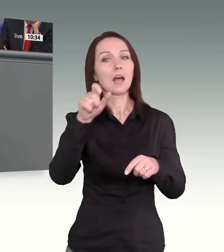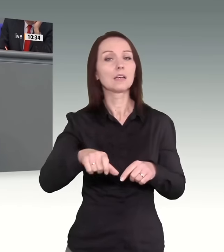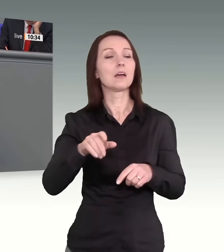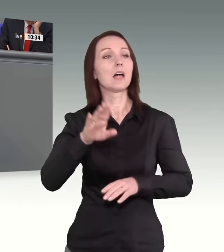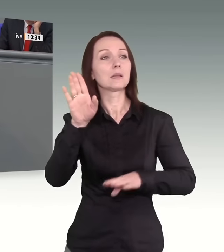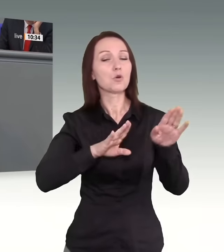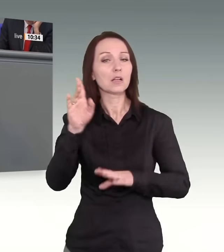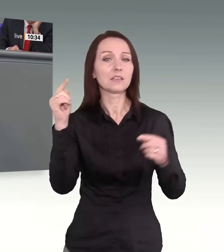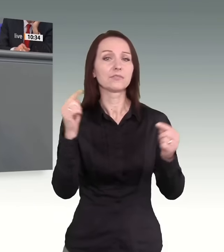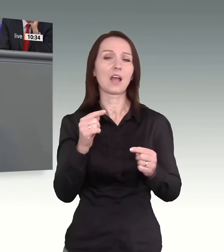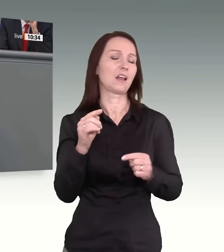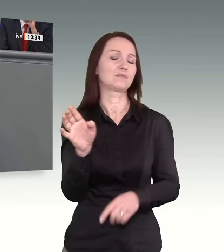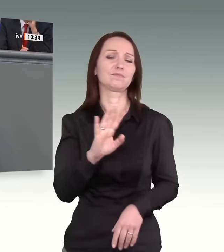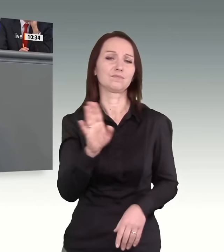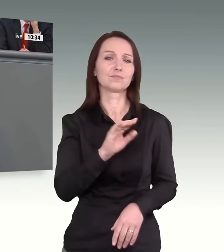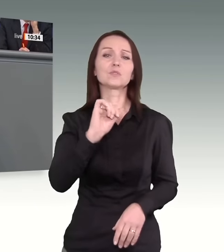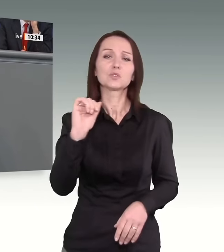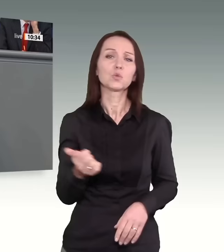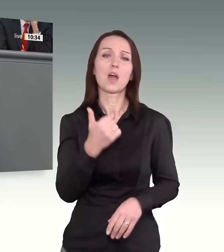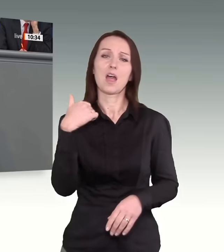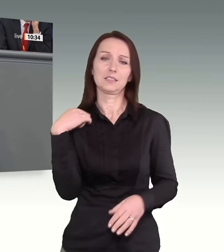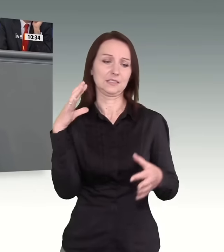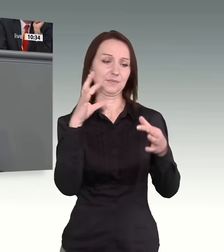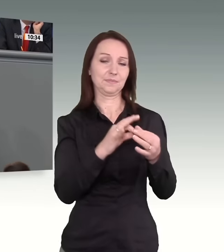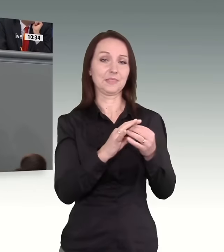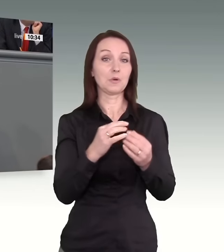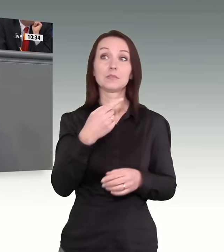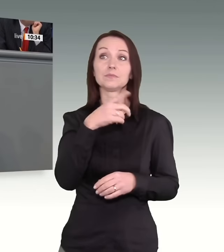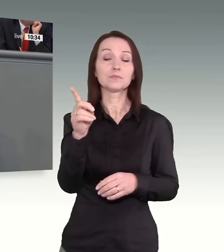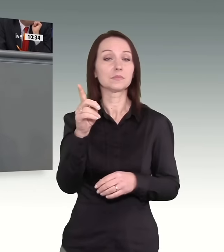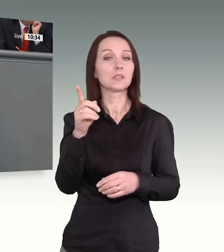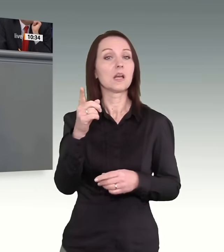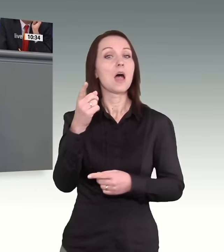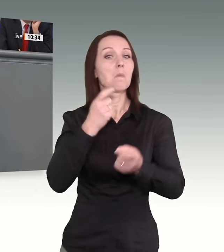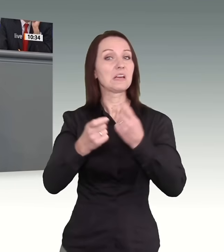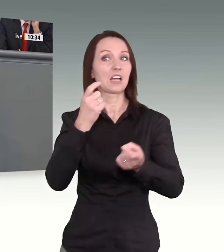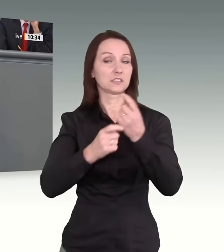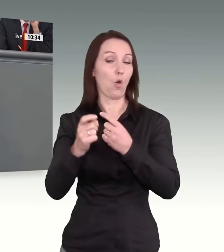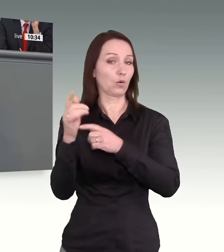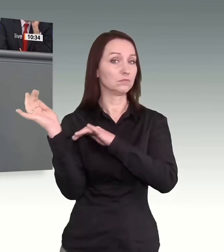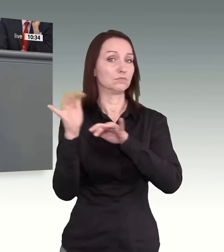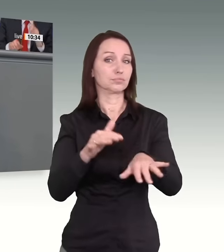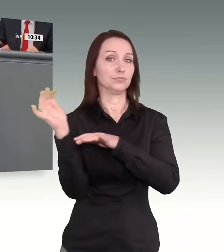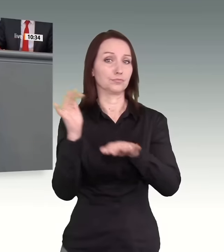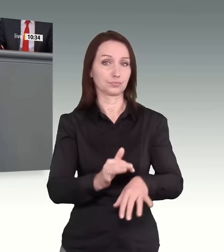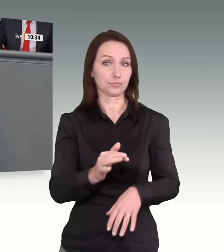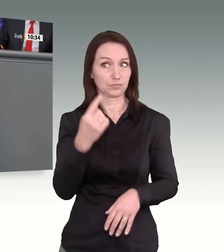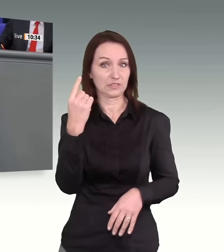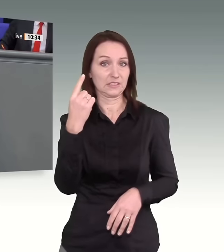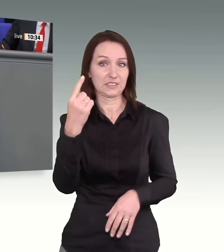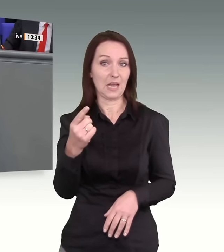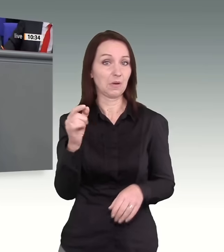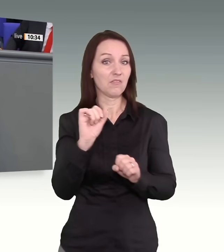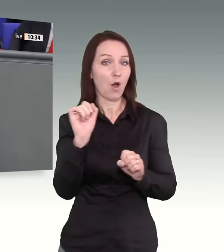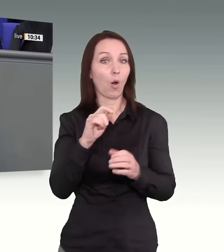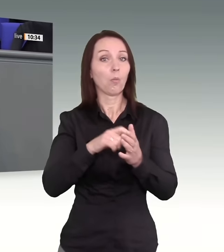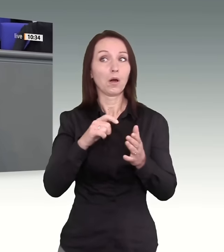genau diese Migrationsimporte dadurch begangen haben, dass Sie den Bürgern vermittelt haben, zwar Sie alle, CDU, CSU, SPD, Grüne, FDP,